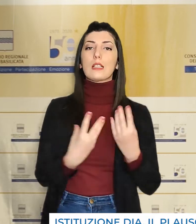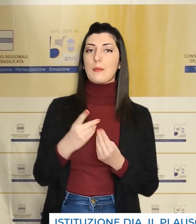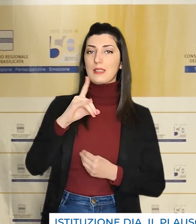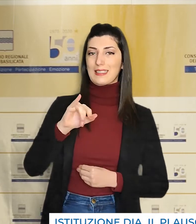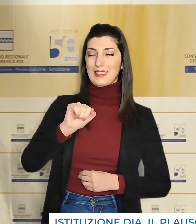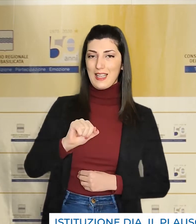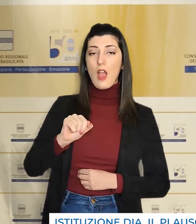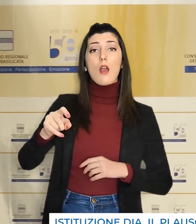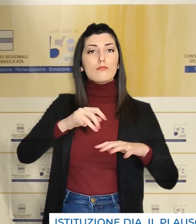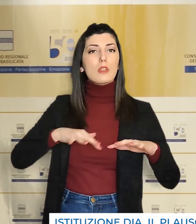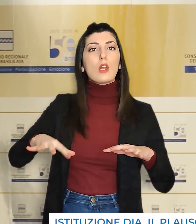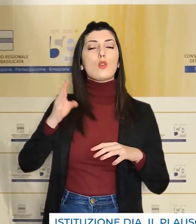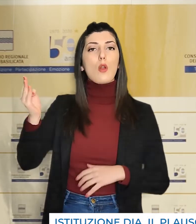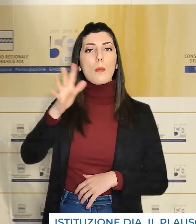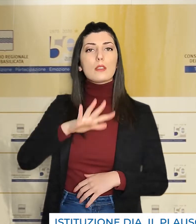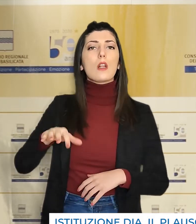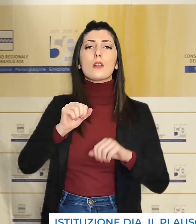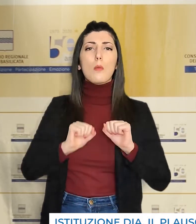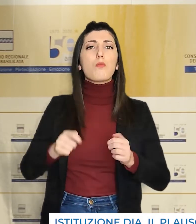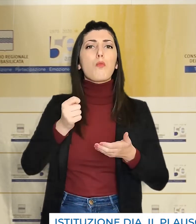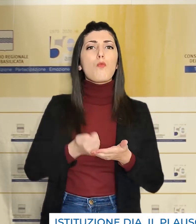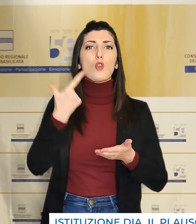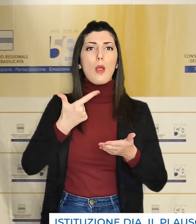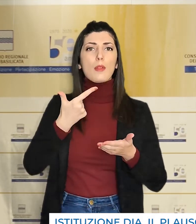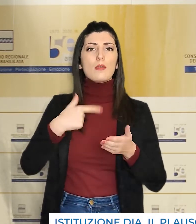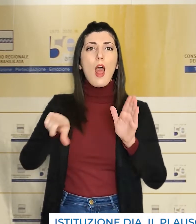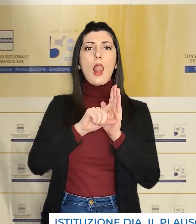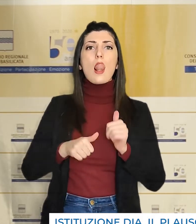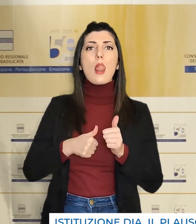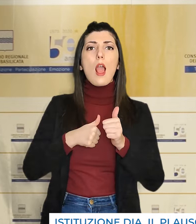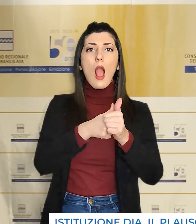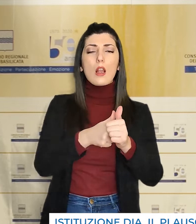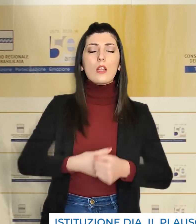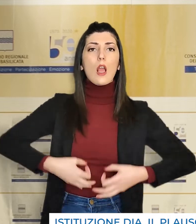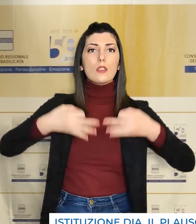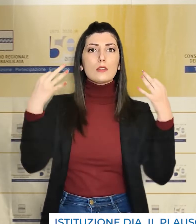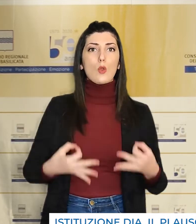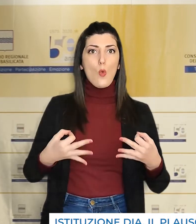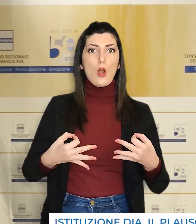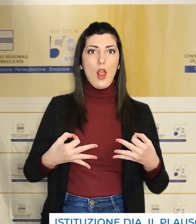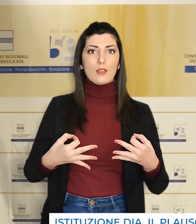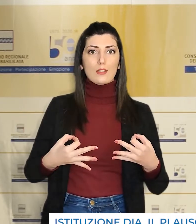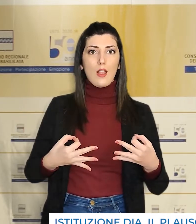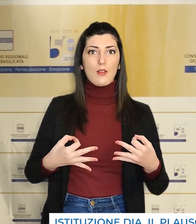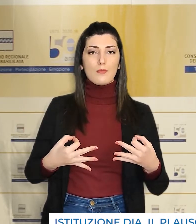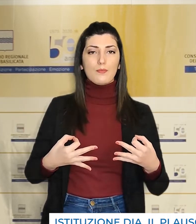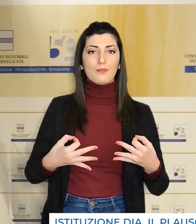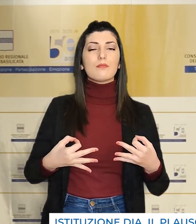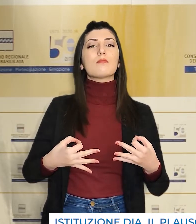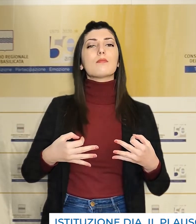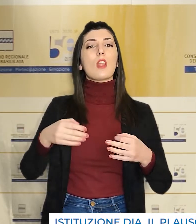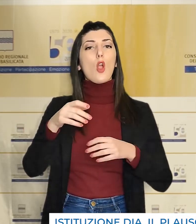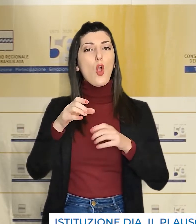con la DIA, la terra lucana potrà dotarsi di un fondamentale presidio di legalità e di sicurezza,